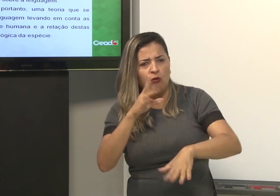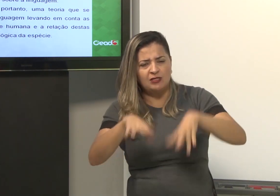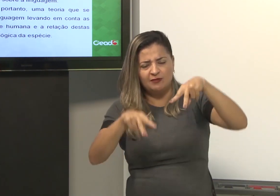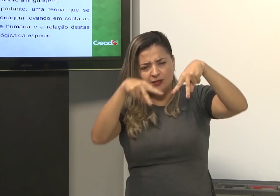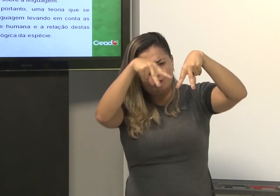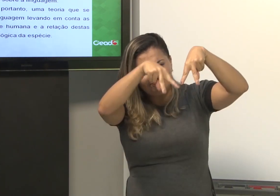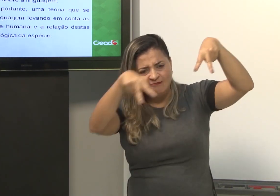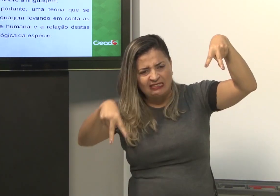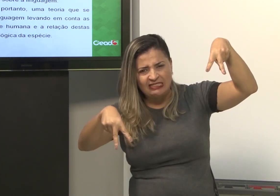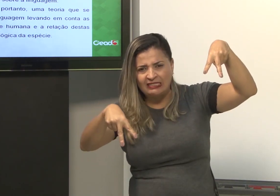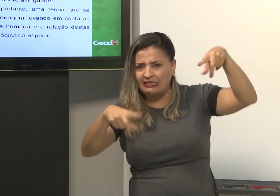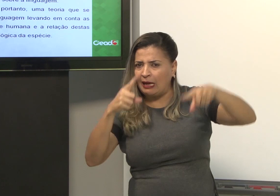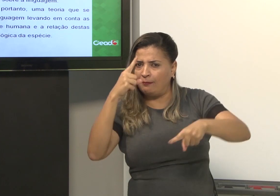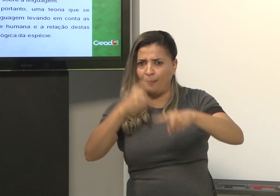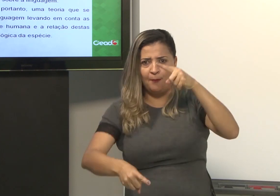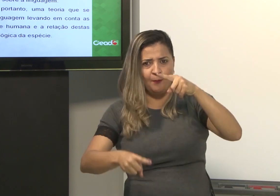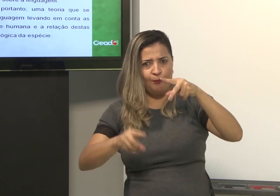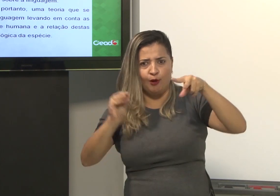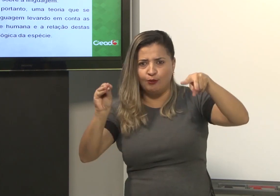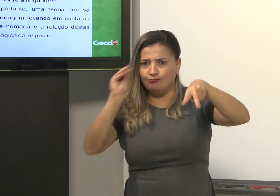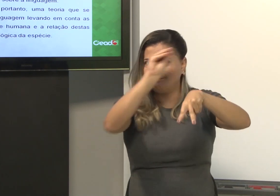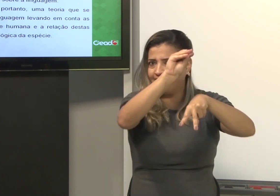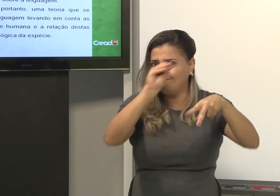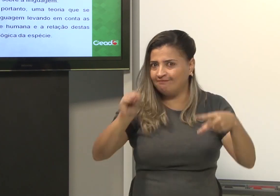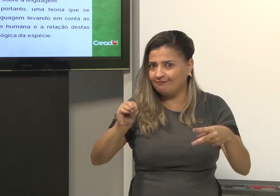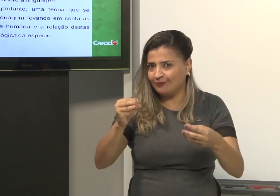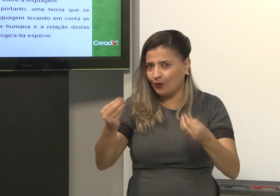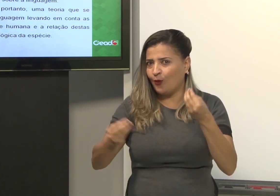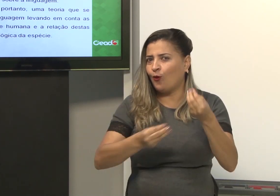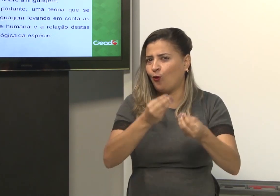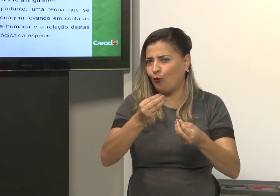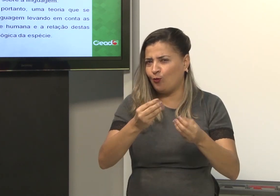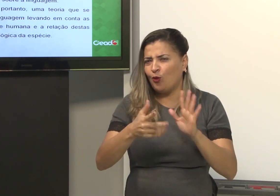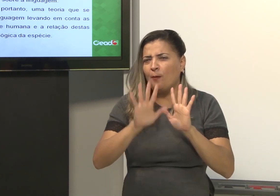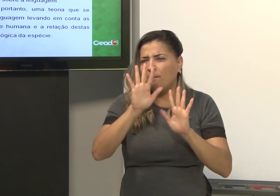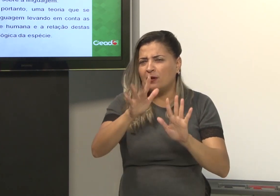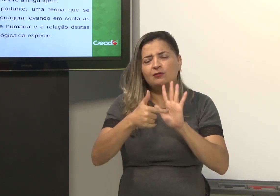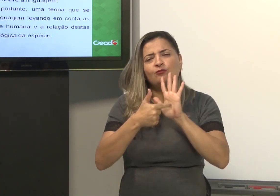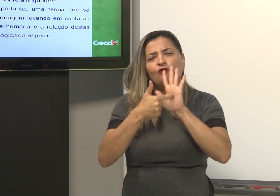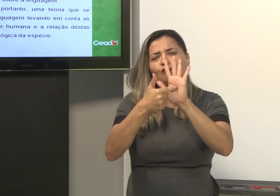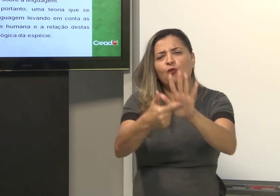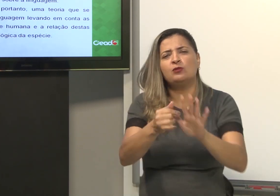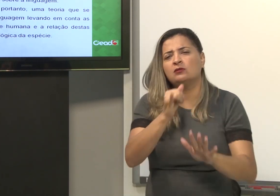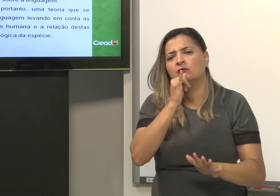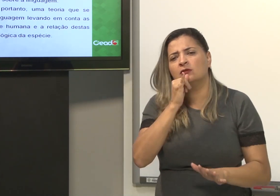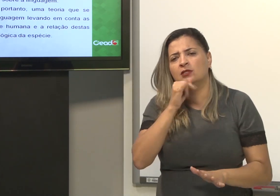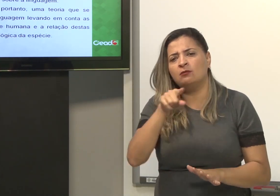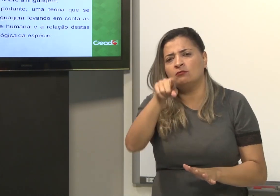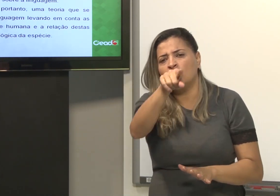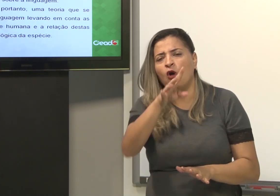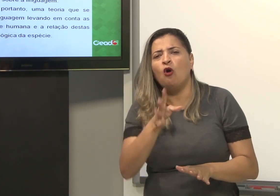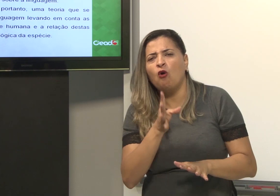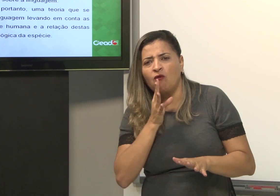ou não, se não podem ser alteradas. Como deve ser essa relação